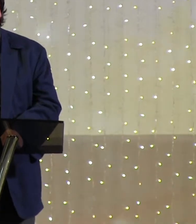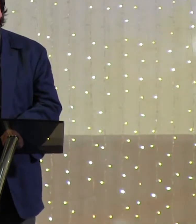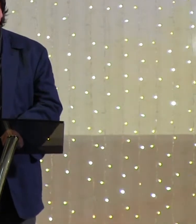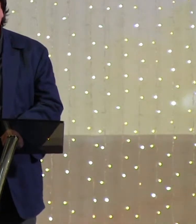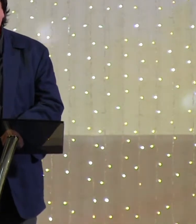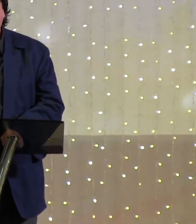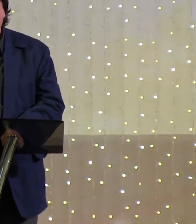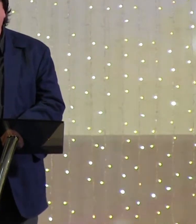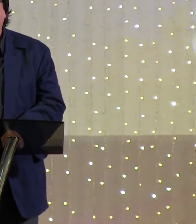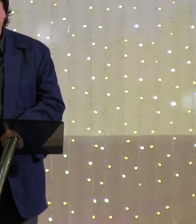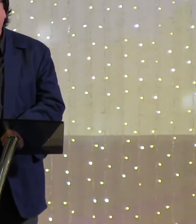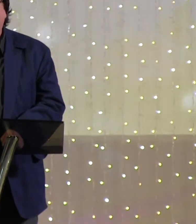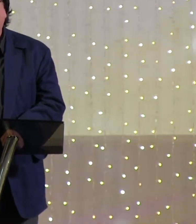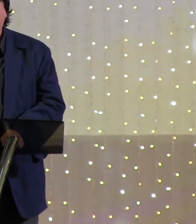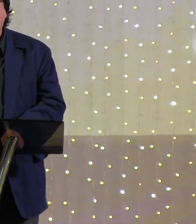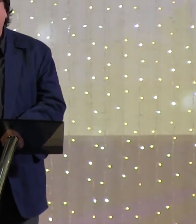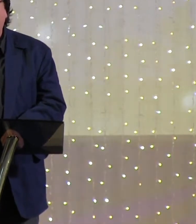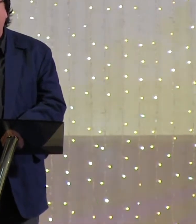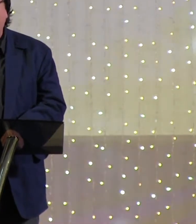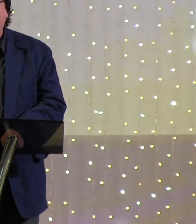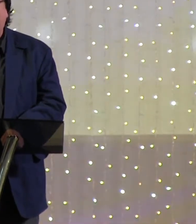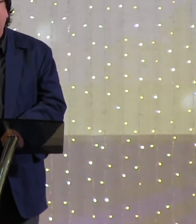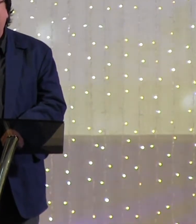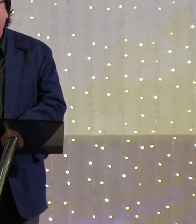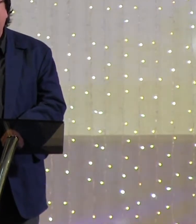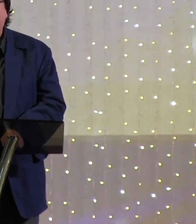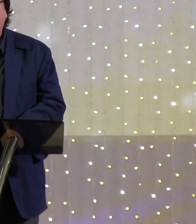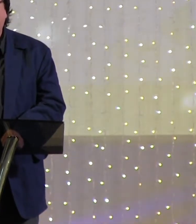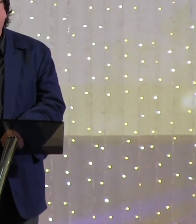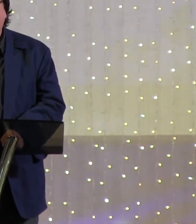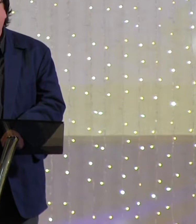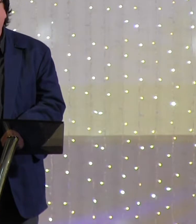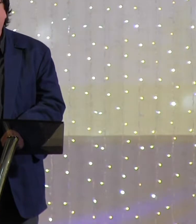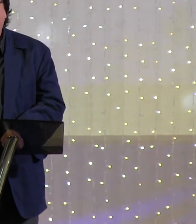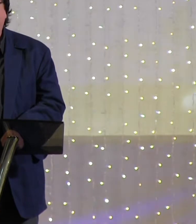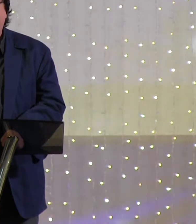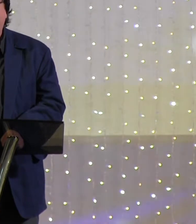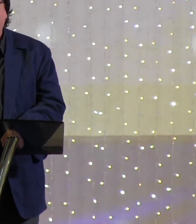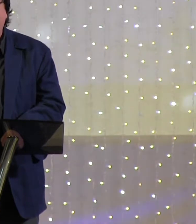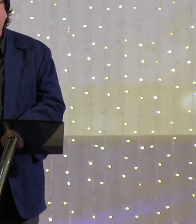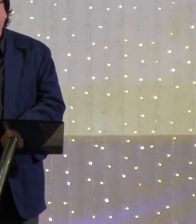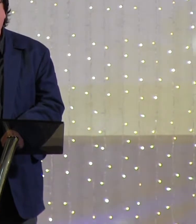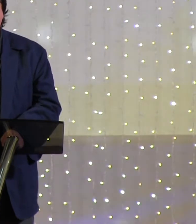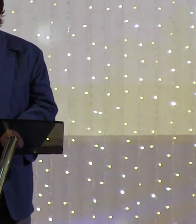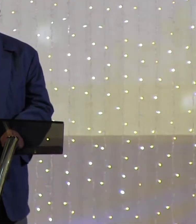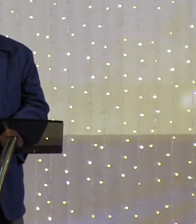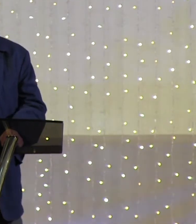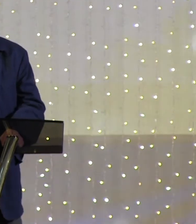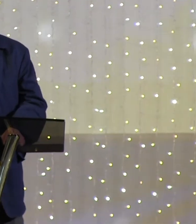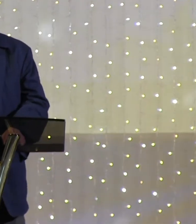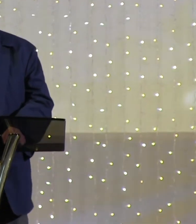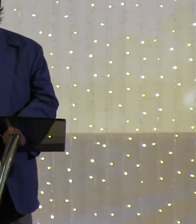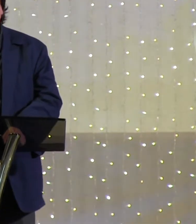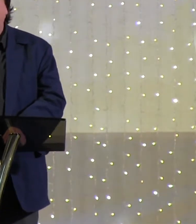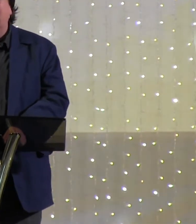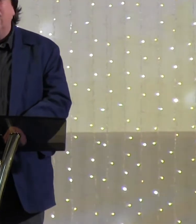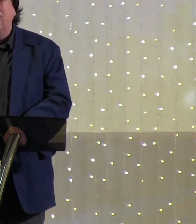хотел изменить нашу жизнь. Мы родились рабами греха,